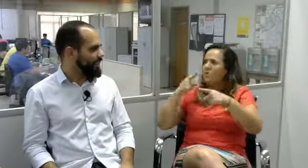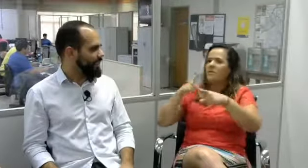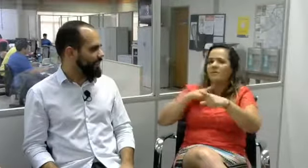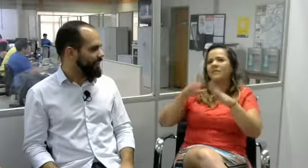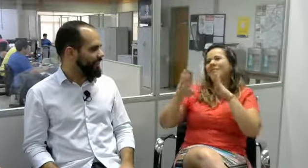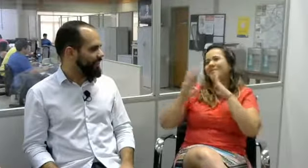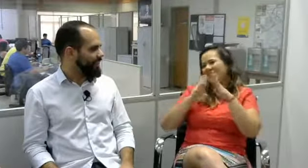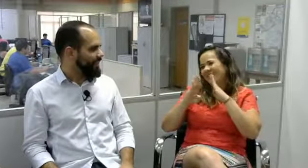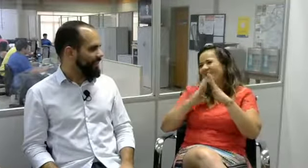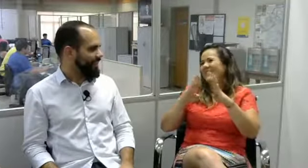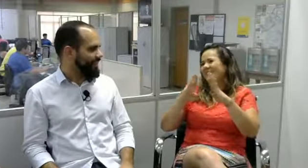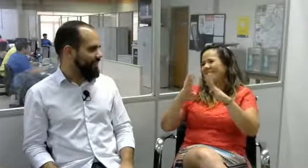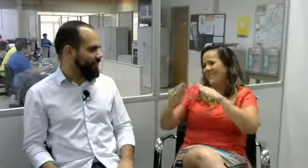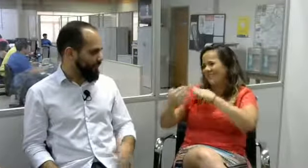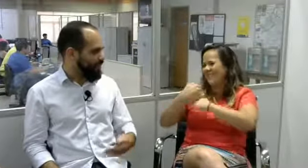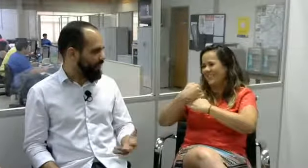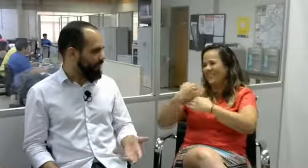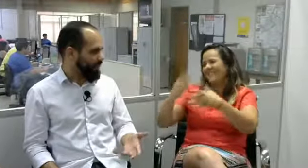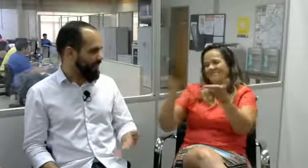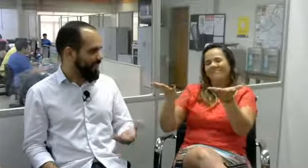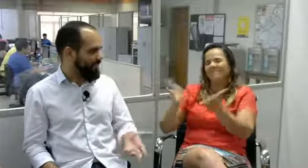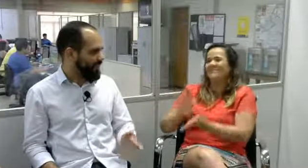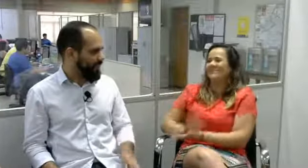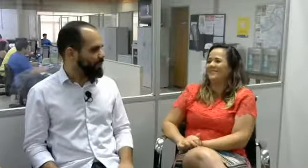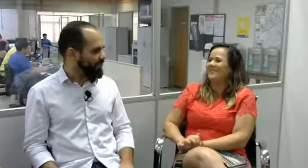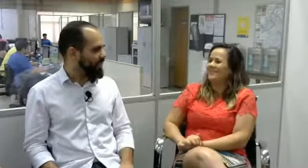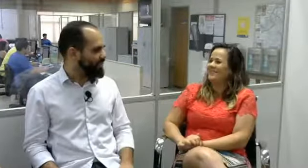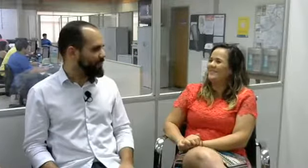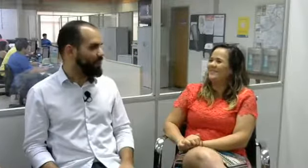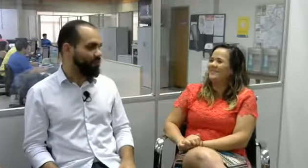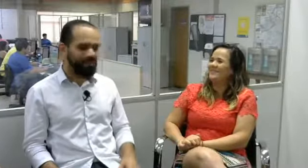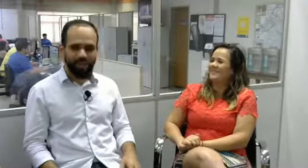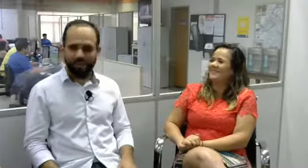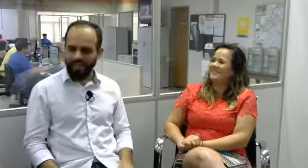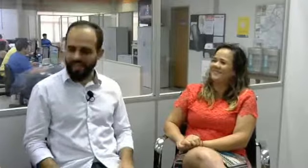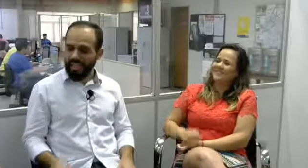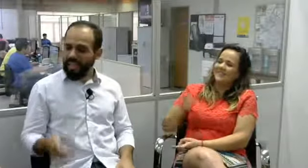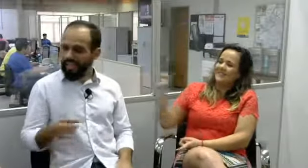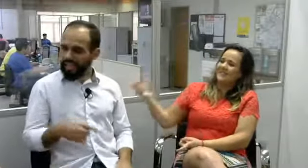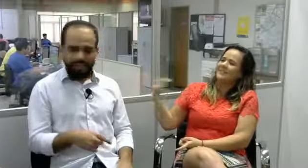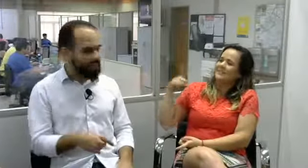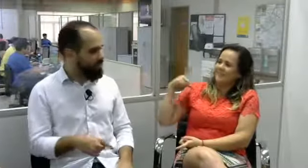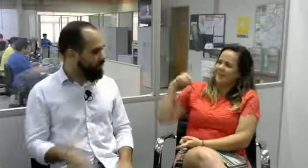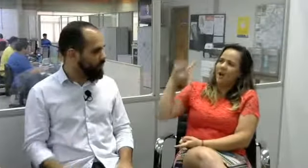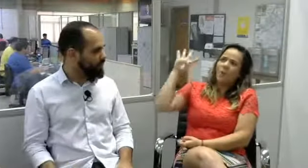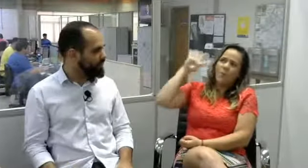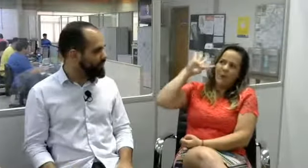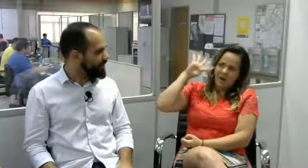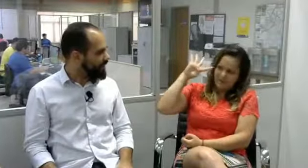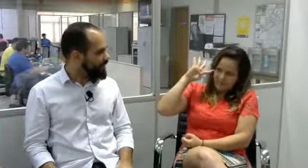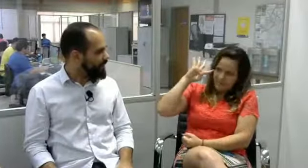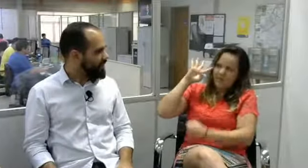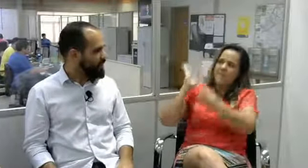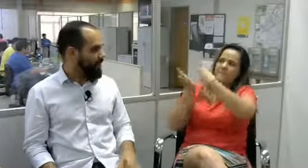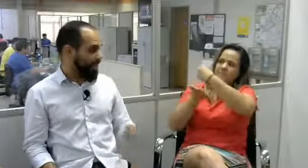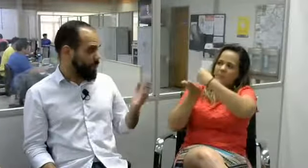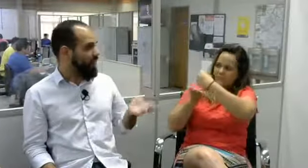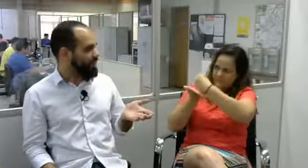vocês podem me mandar mensagem pelo Facebook também, que nós vamos responder. E além desse curso, nós... As quartas